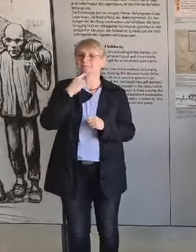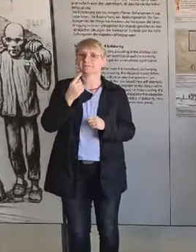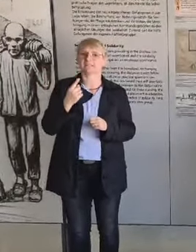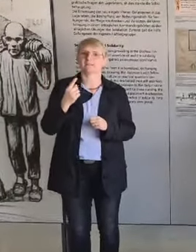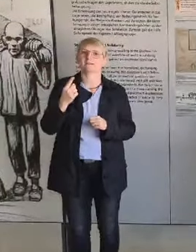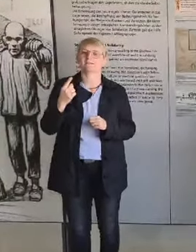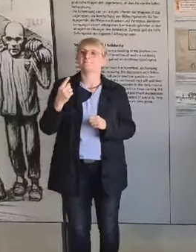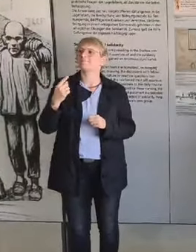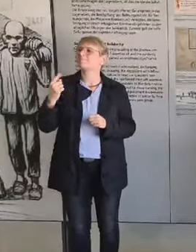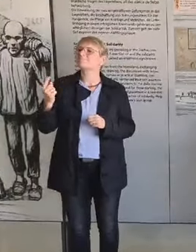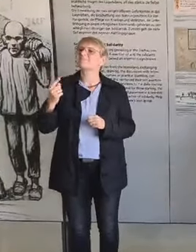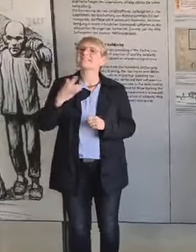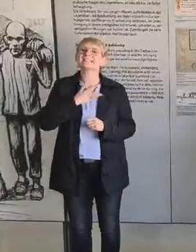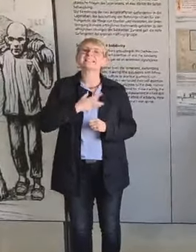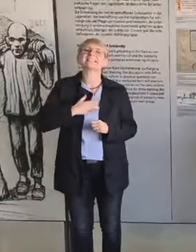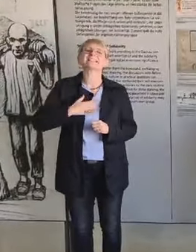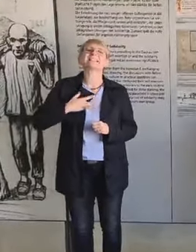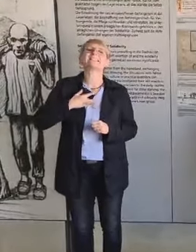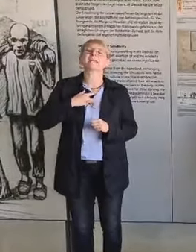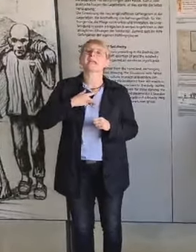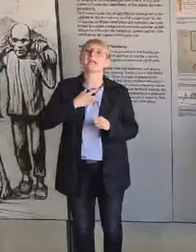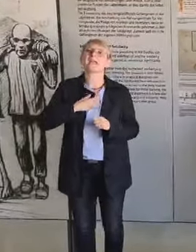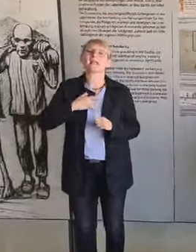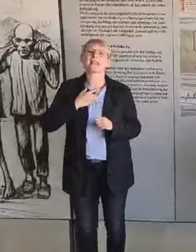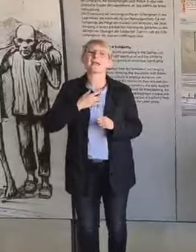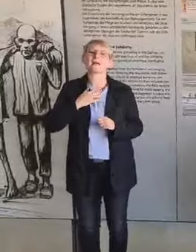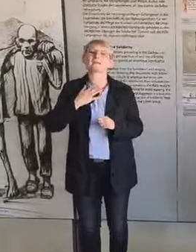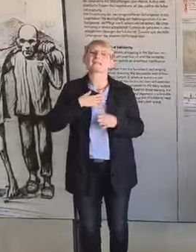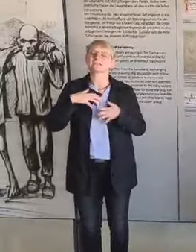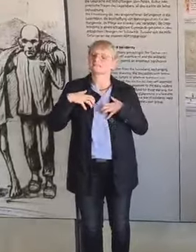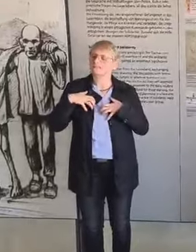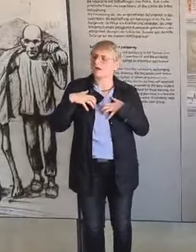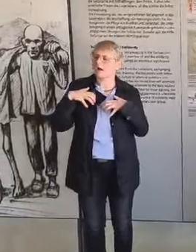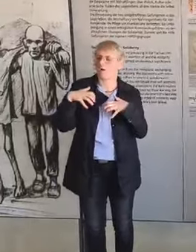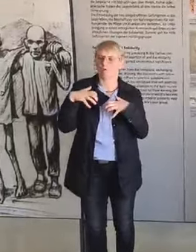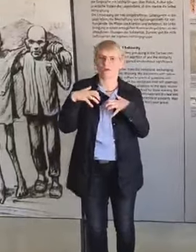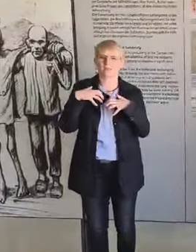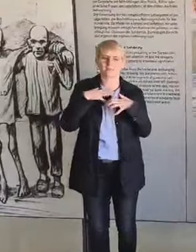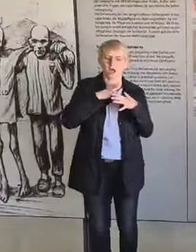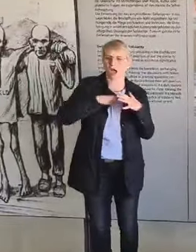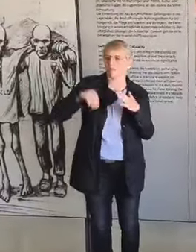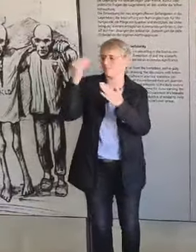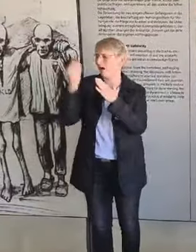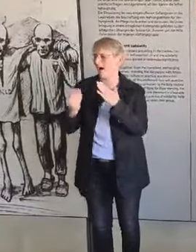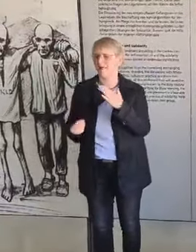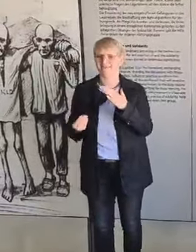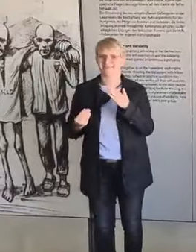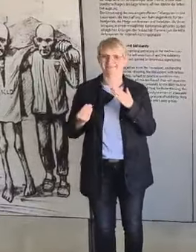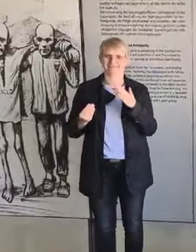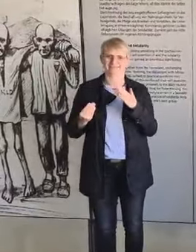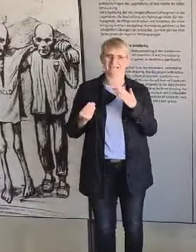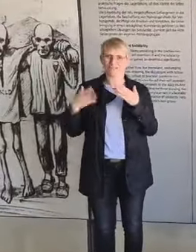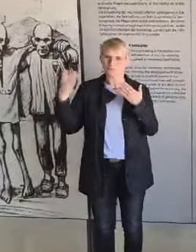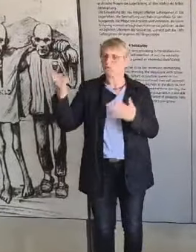from the Seele. I think that you see here at such a picture, what he meant.